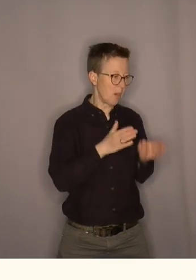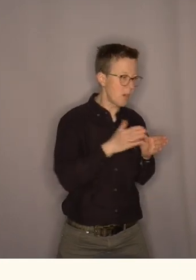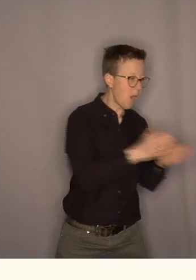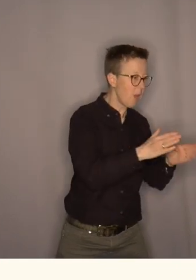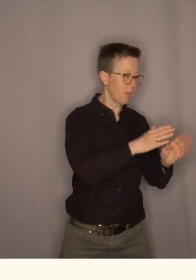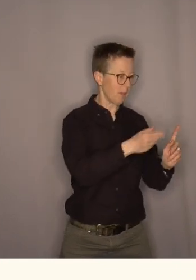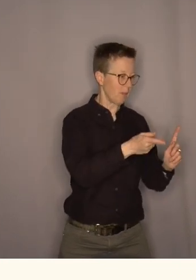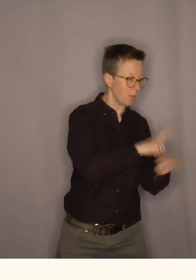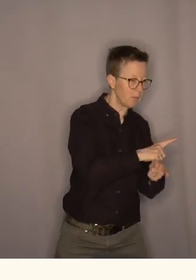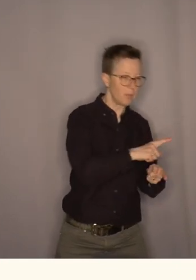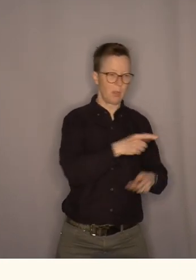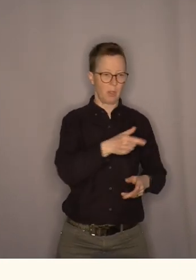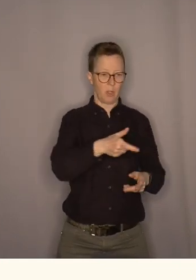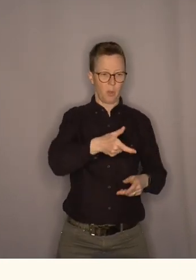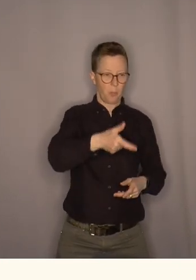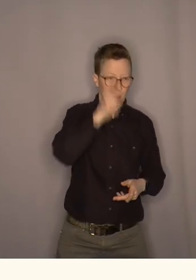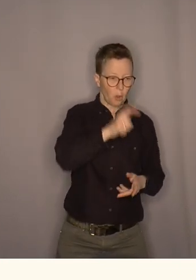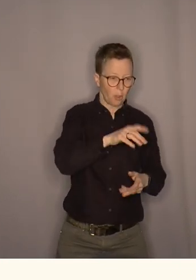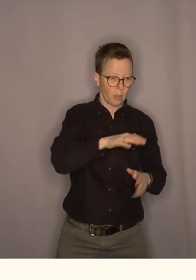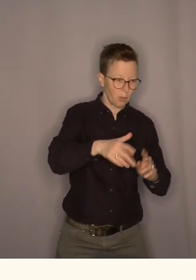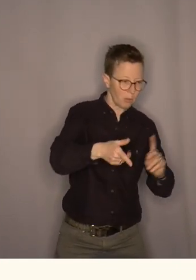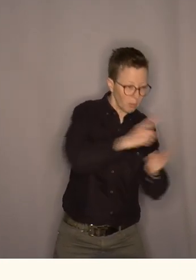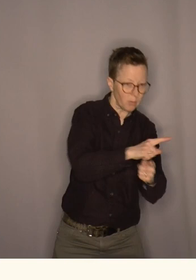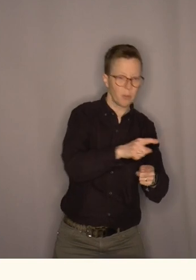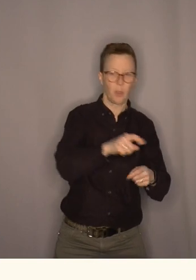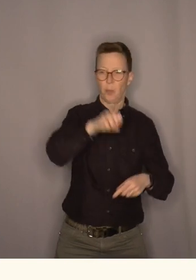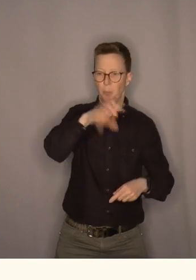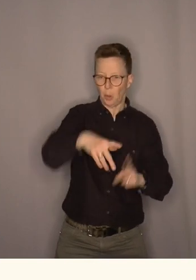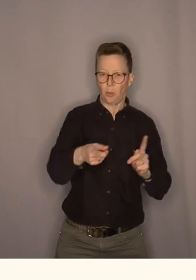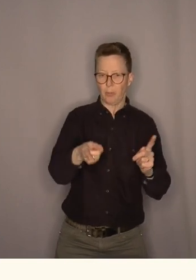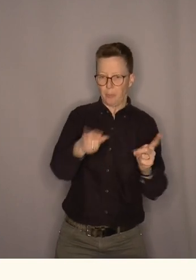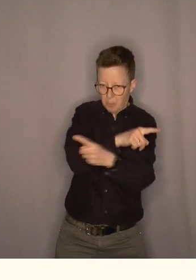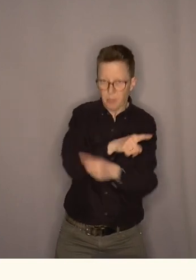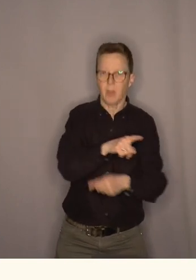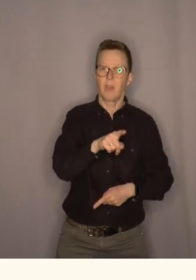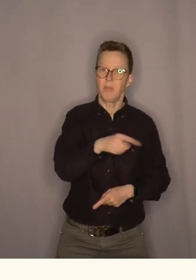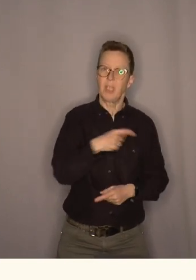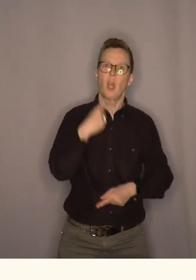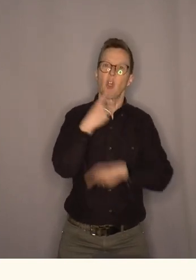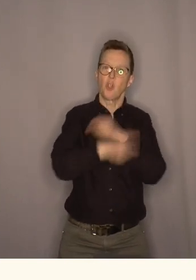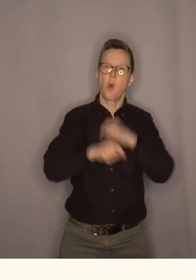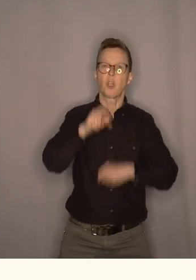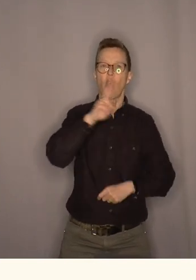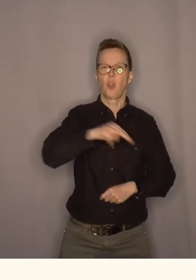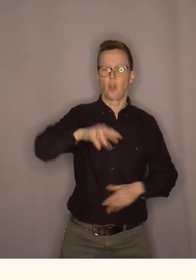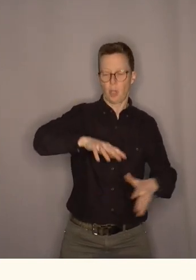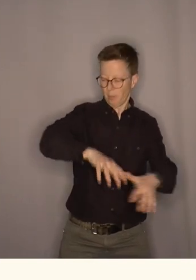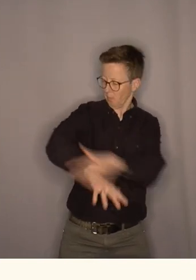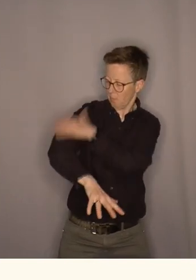gatetun nabolag for nabolag bygd for bygd og by for by så gjør vi Norge bedre.